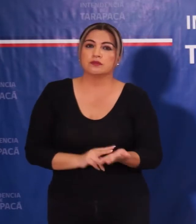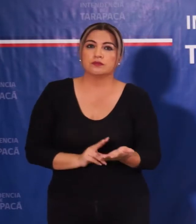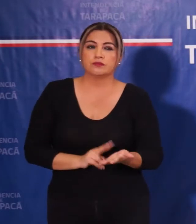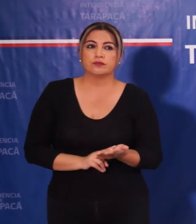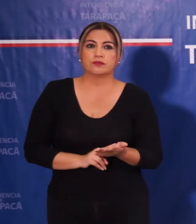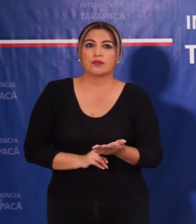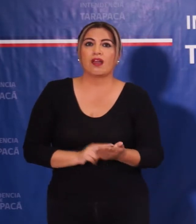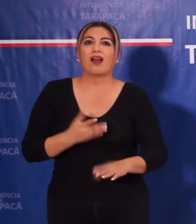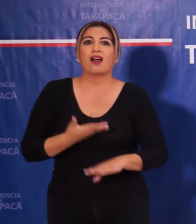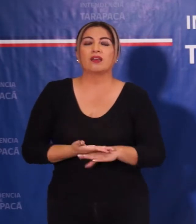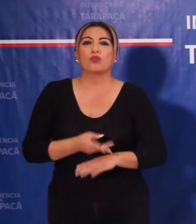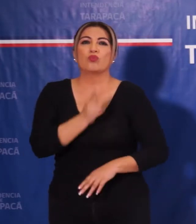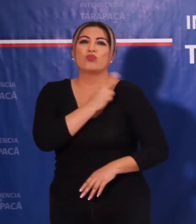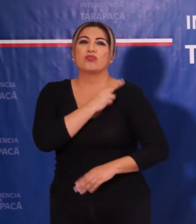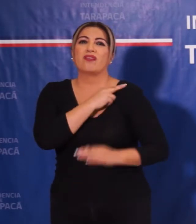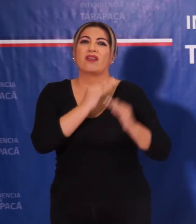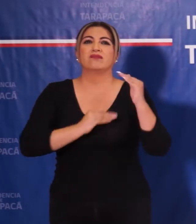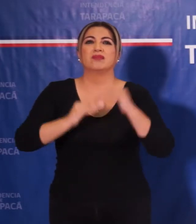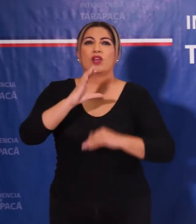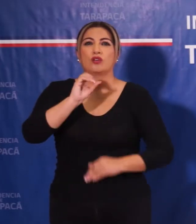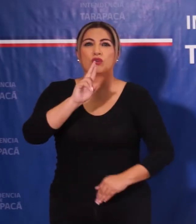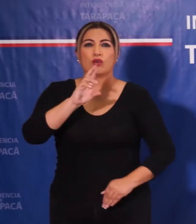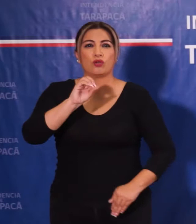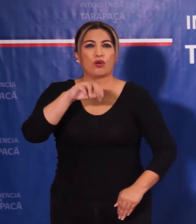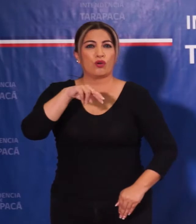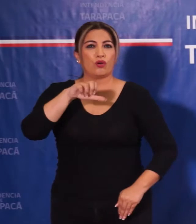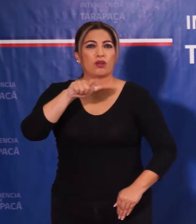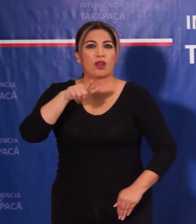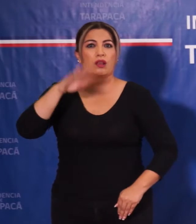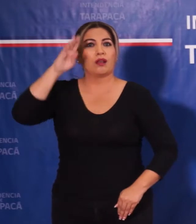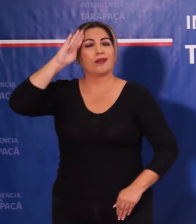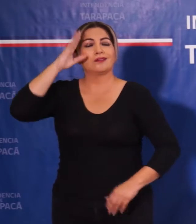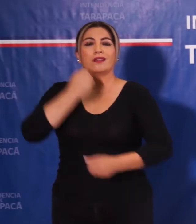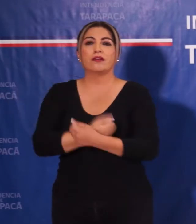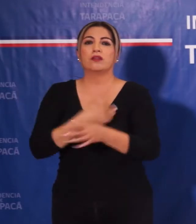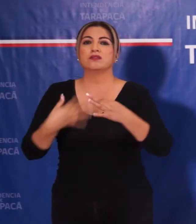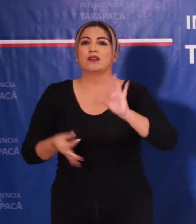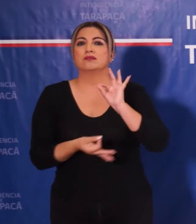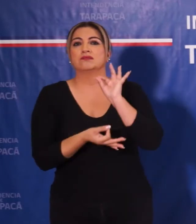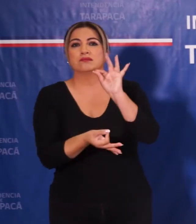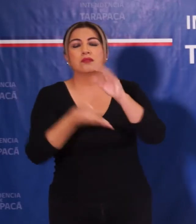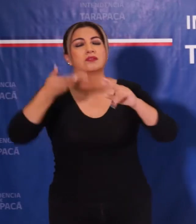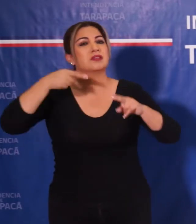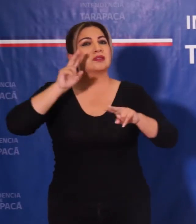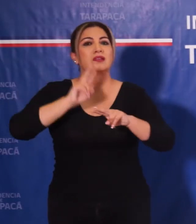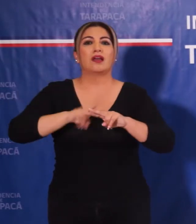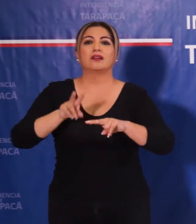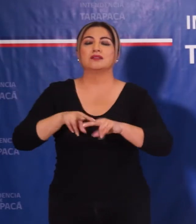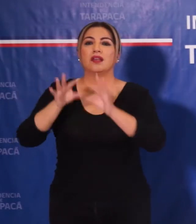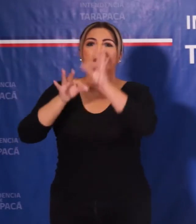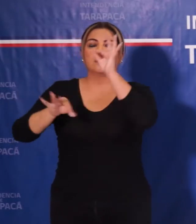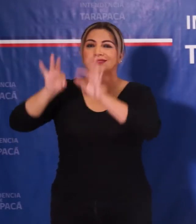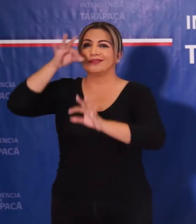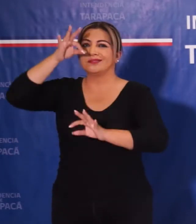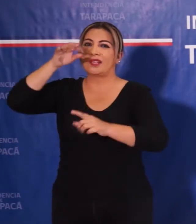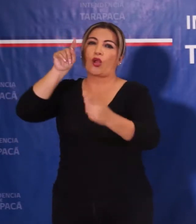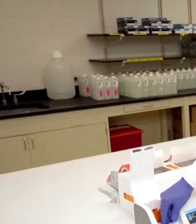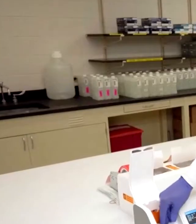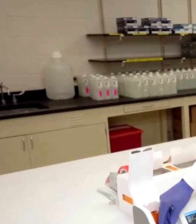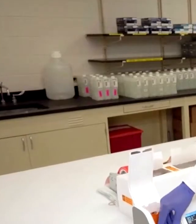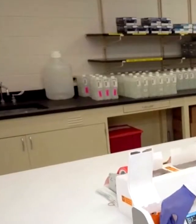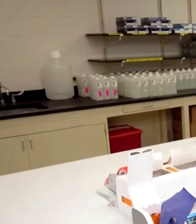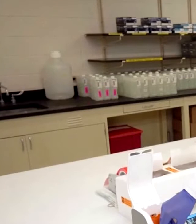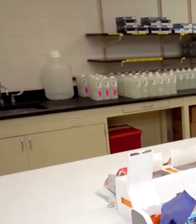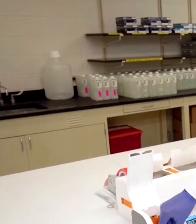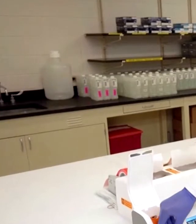hay un coronel que también lo dio a conocer Carabineros, de tal manera que también se está haciendo el análisis de los contactos estrechos que tiene él.